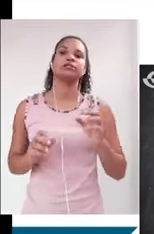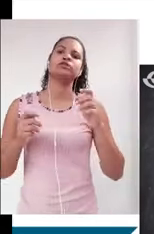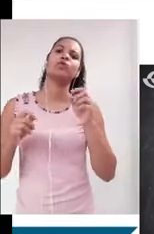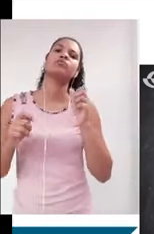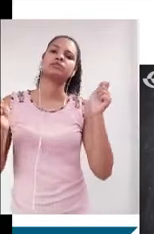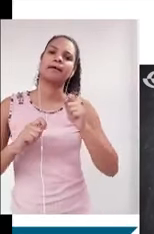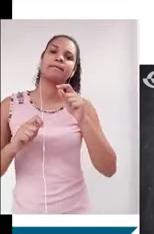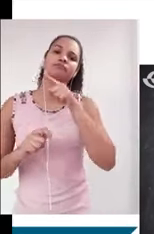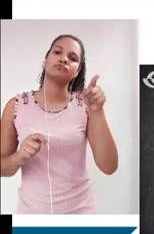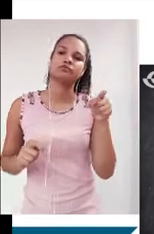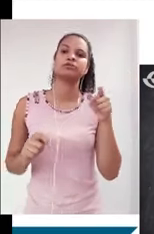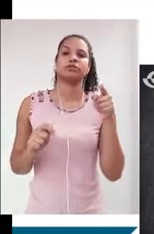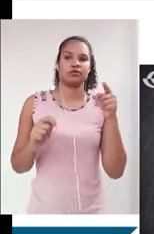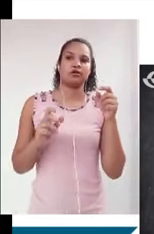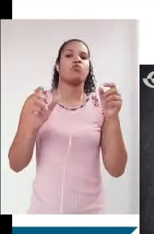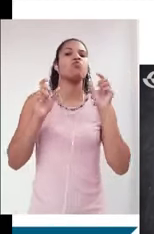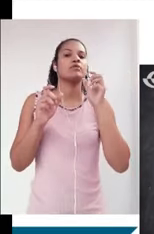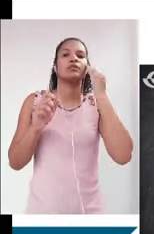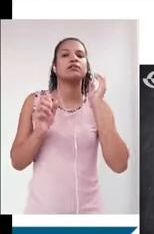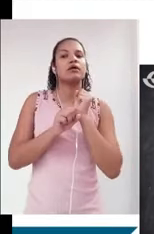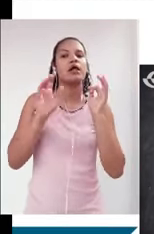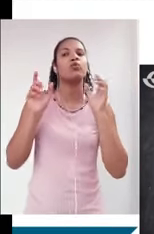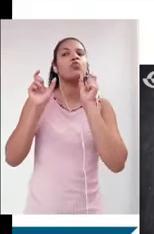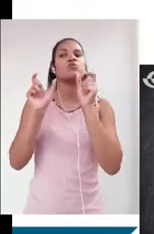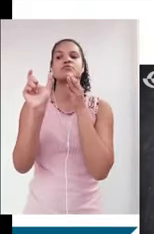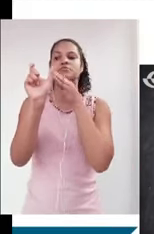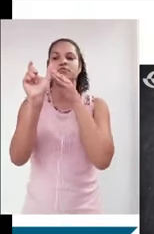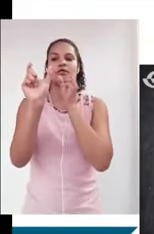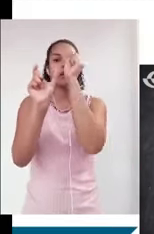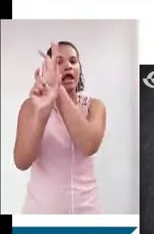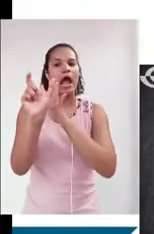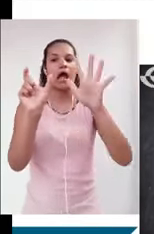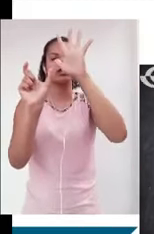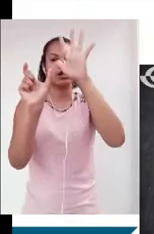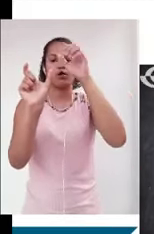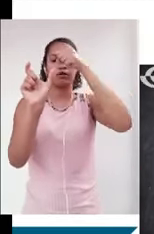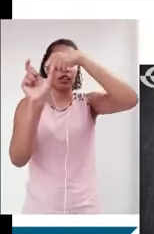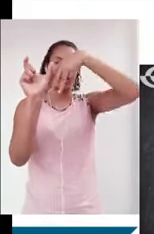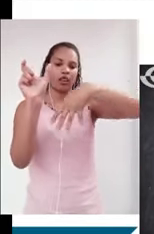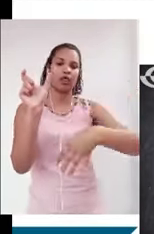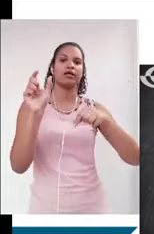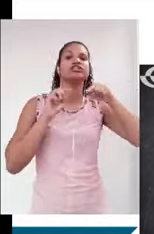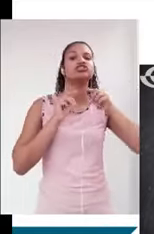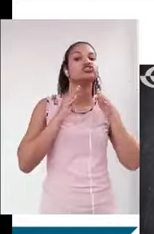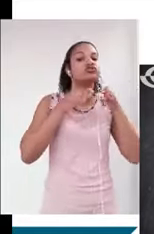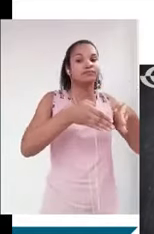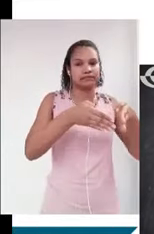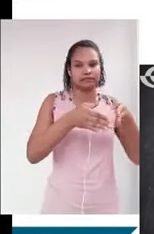está dentro de uma categoria macro, né, ampla, e uma categoria específica. Bom, agora que nós já vimos a diferença entre esses conceitos